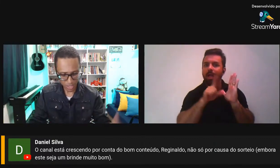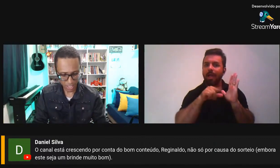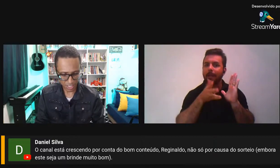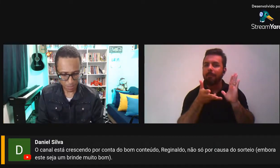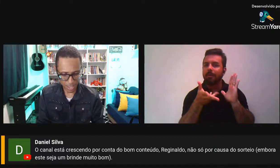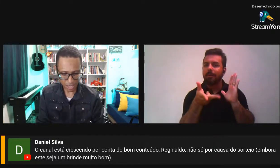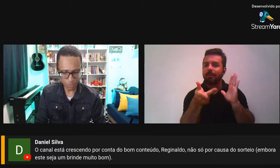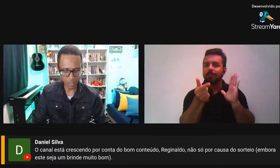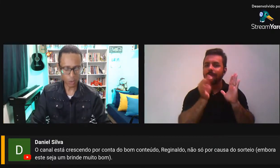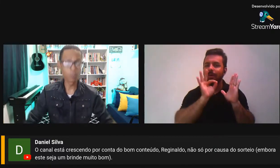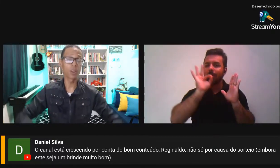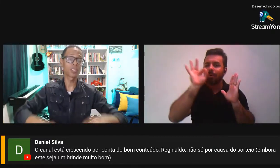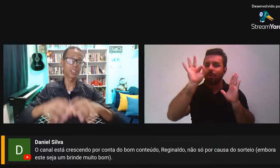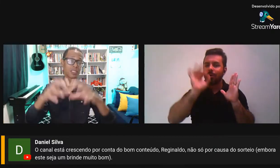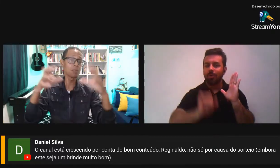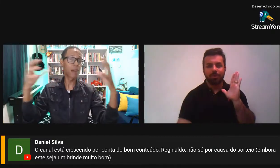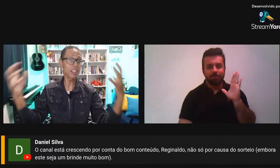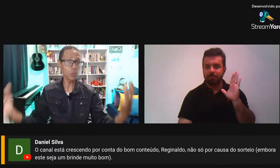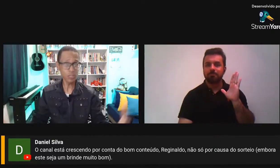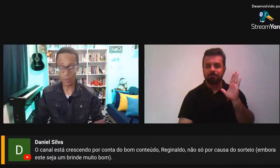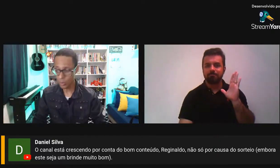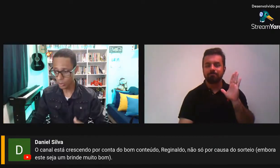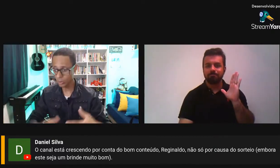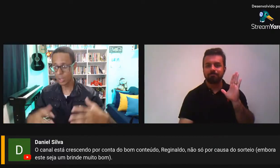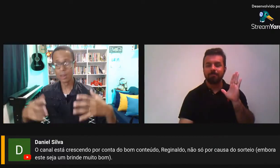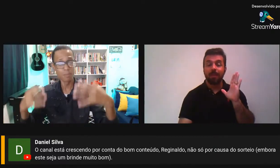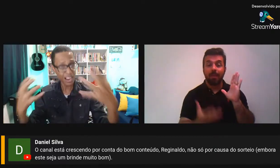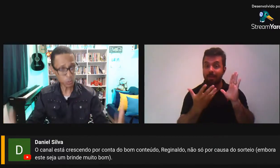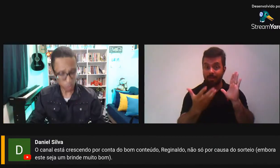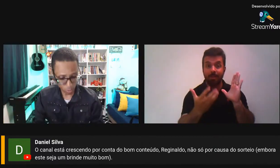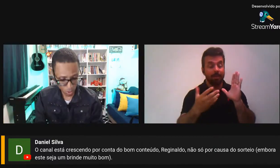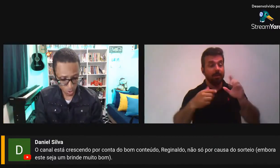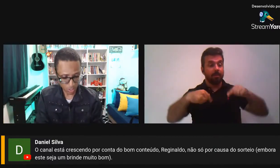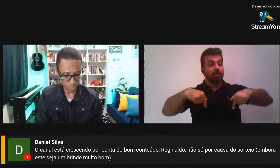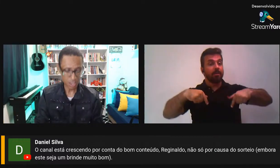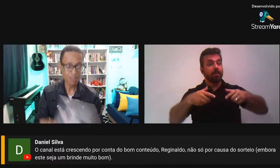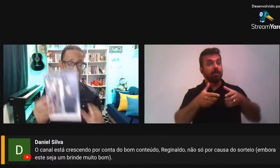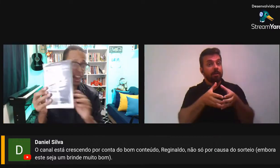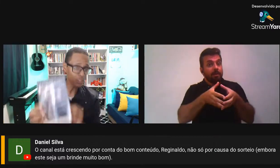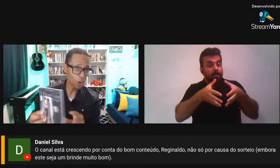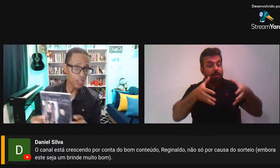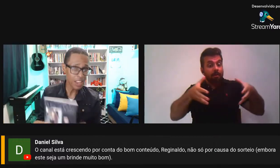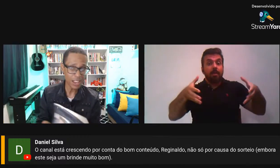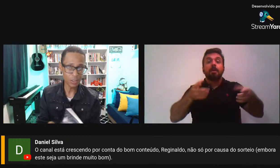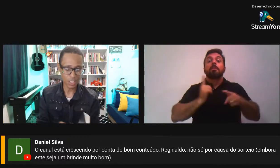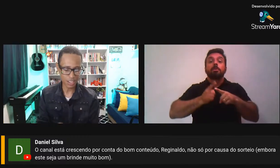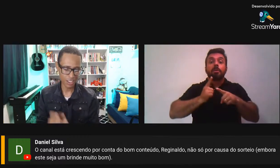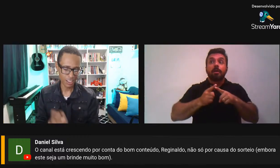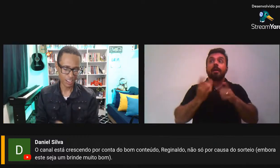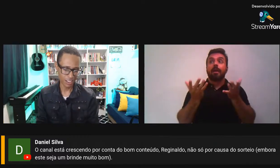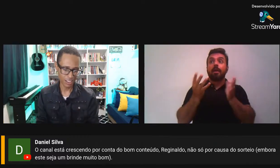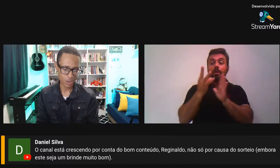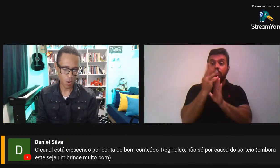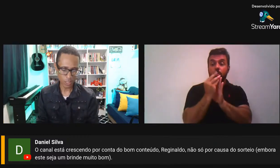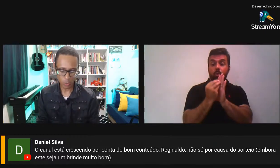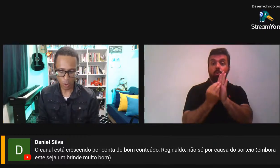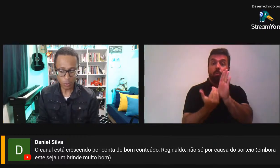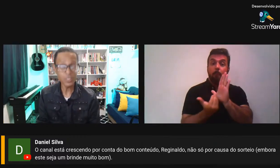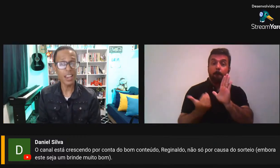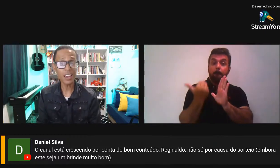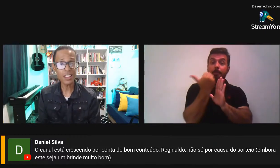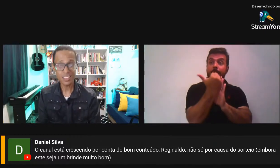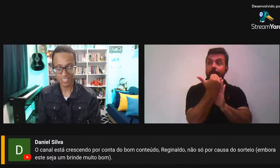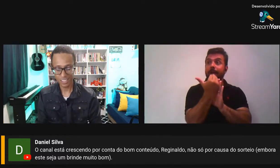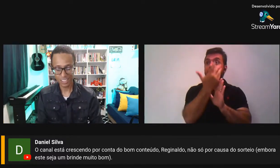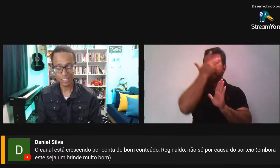possa, né, ter um engajamento, para que eu possa trazer mais conteúdo, mais pessoas, mais sorteios, né? Enquanto